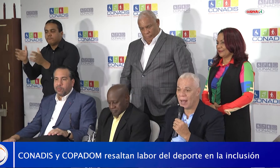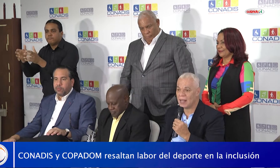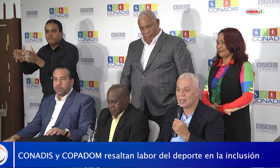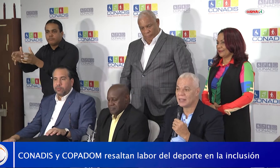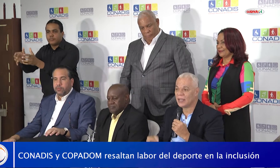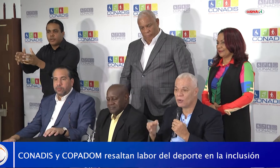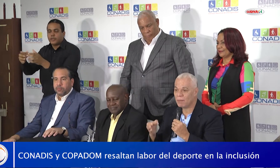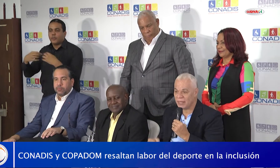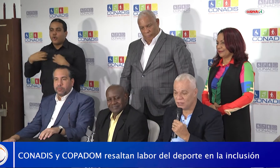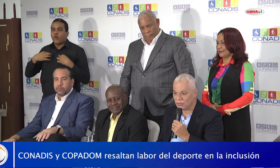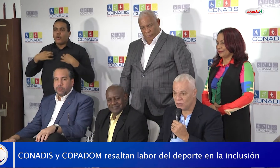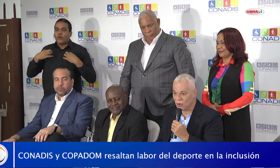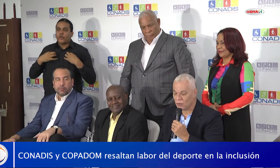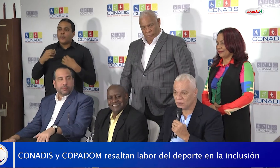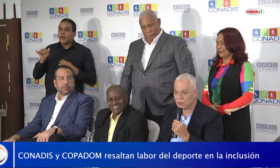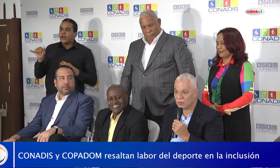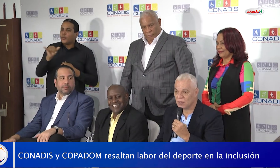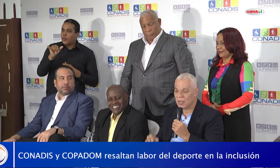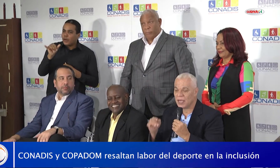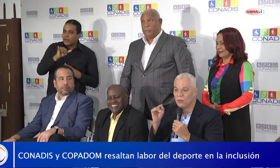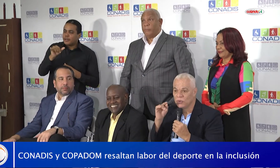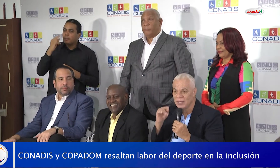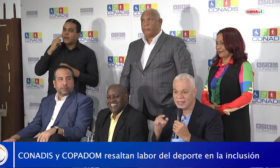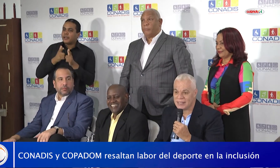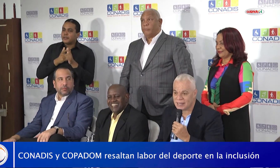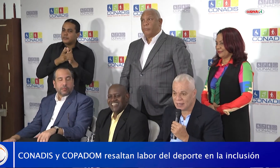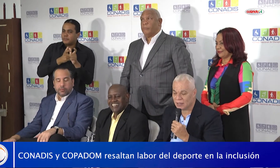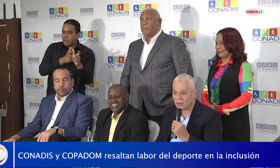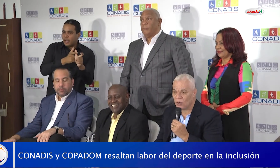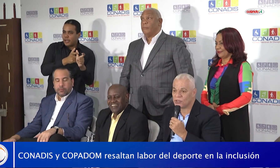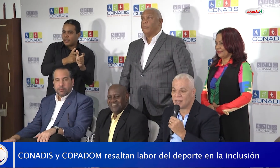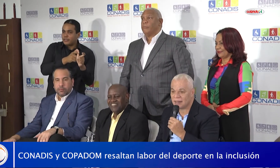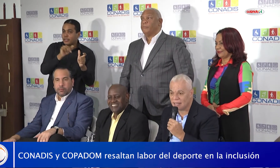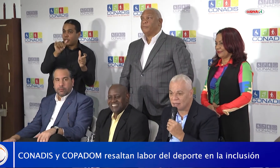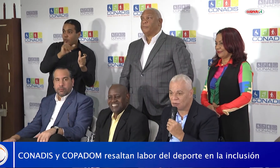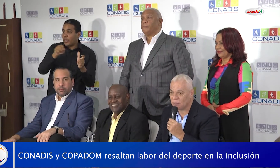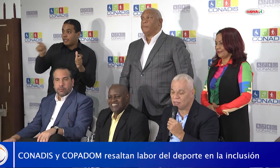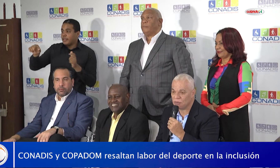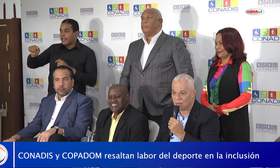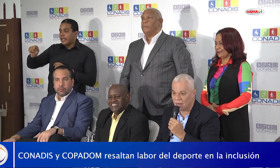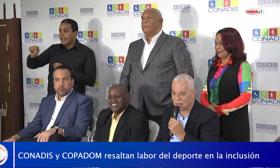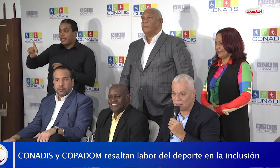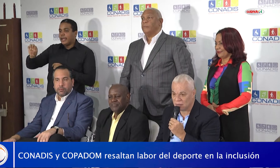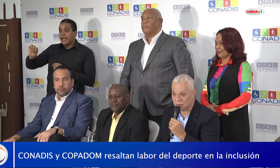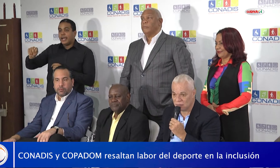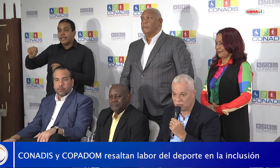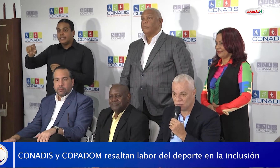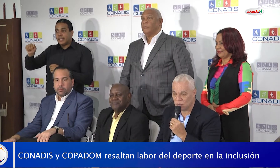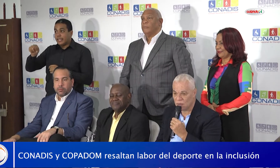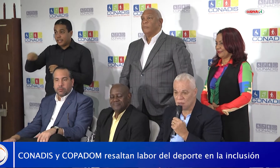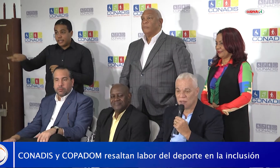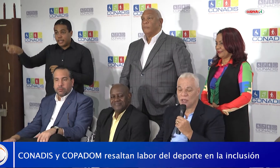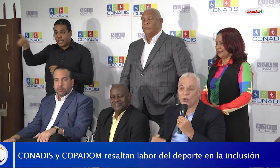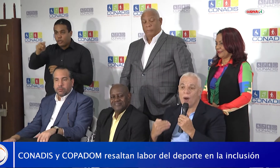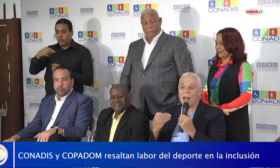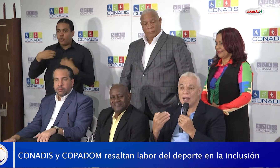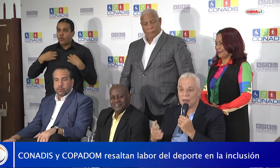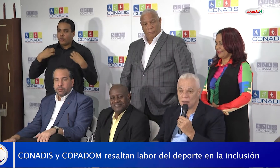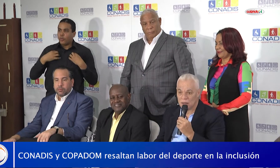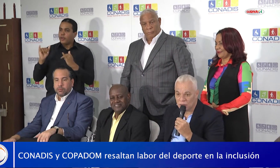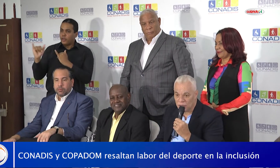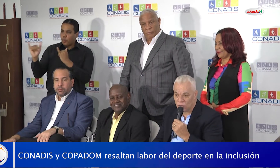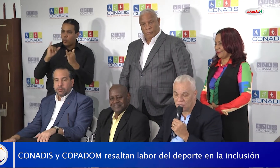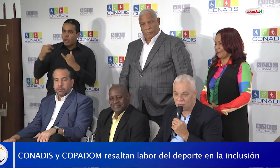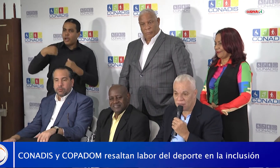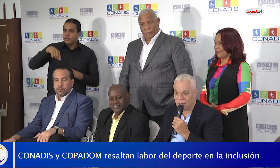ropa de competición que utilizan los atletas convencionales de Atletismo, igual